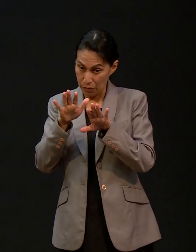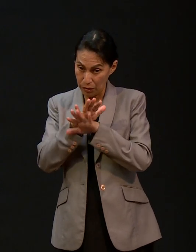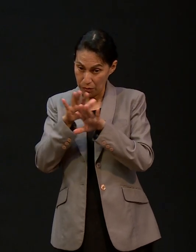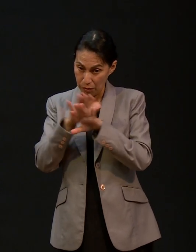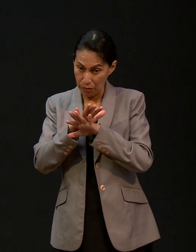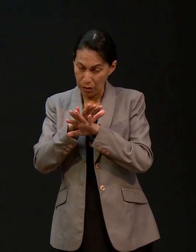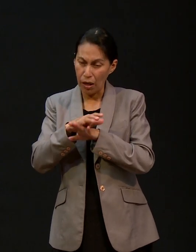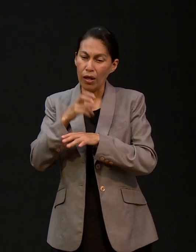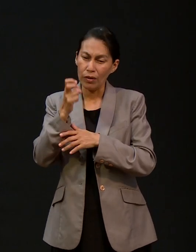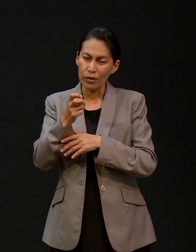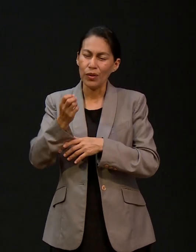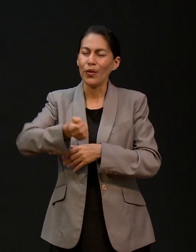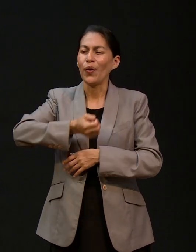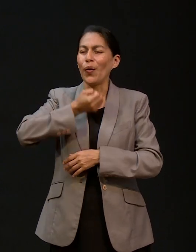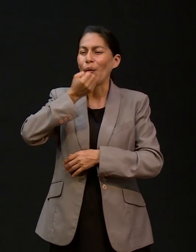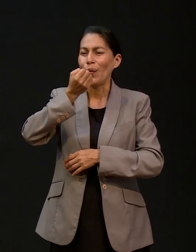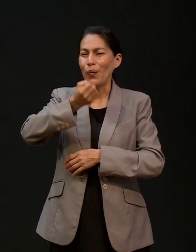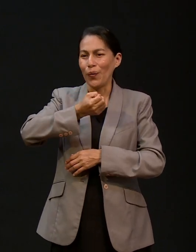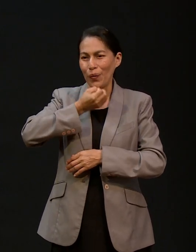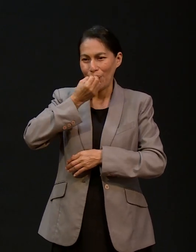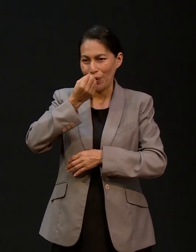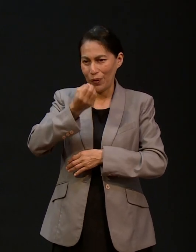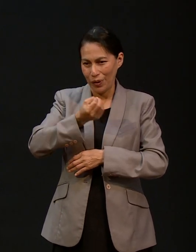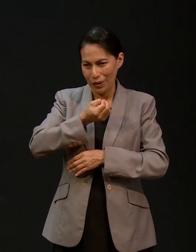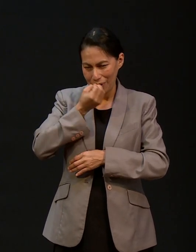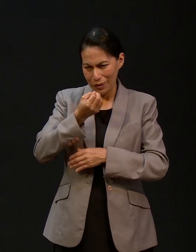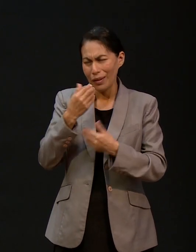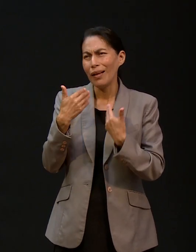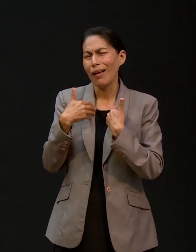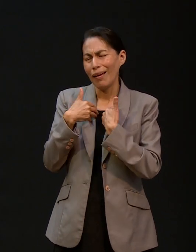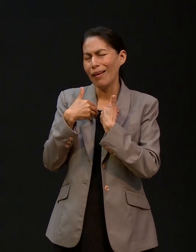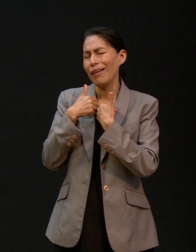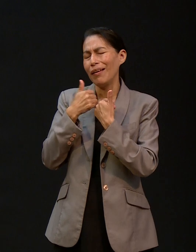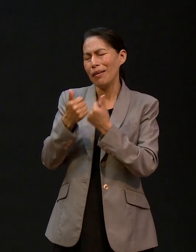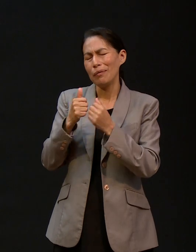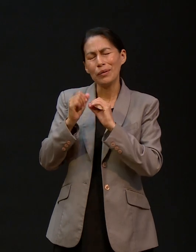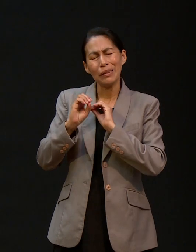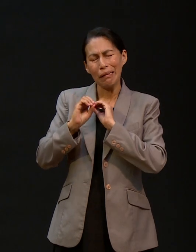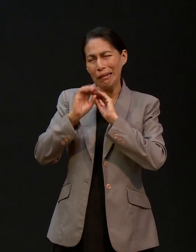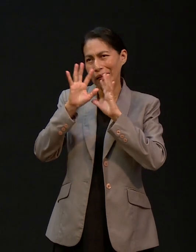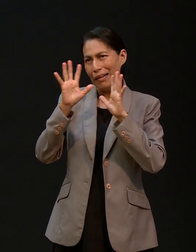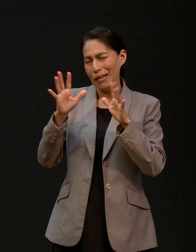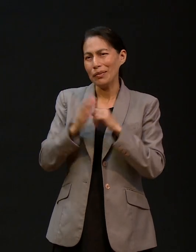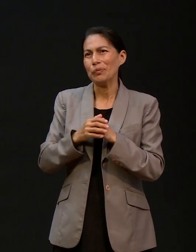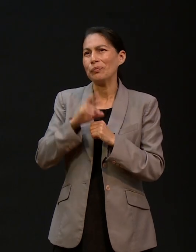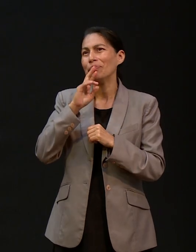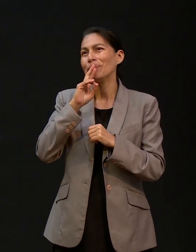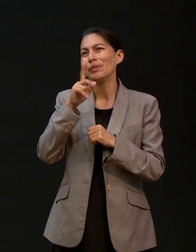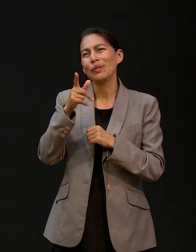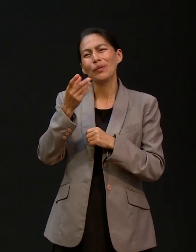Que después, conforme vamos creciendo, vamos evolucionando. Ya entramos en la iglesia. Entendemos que la oración es más